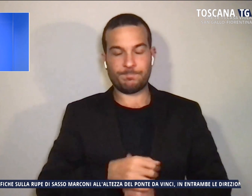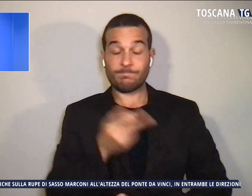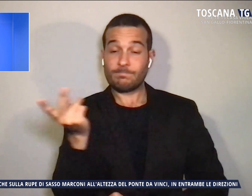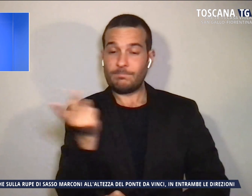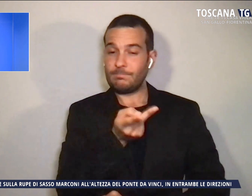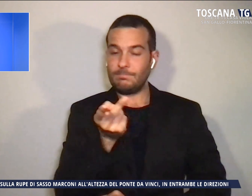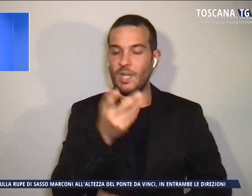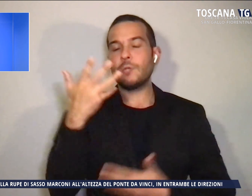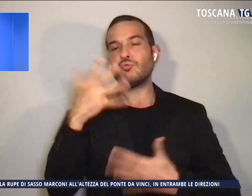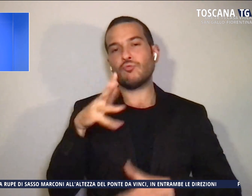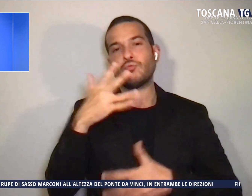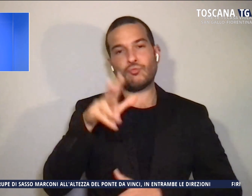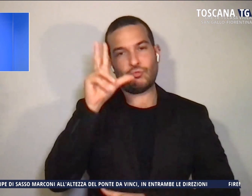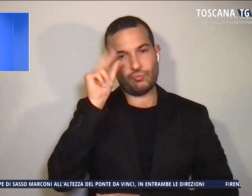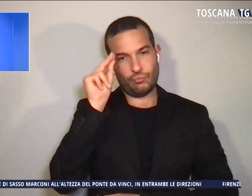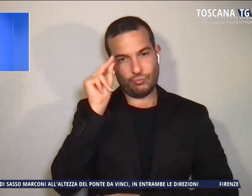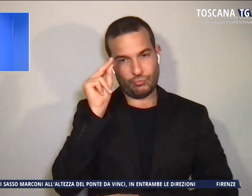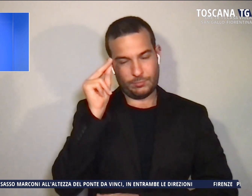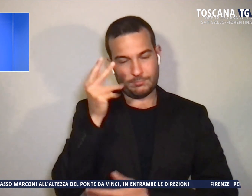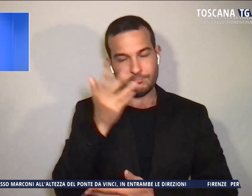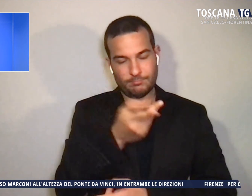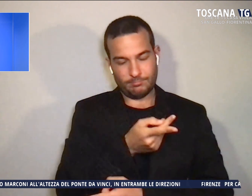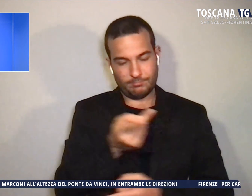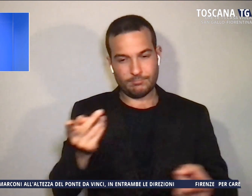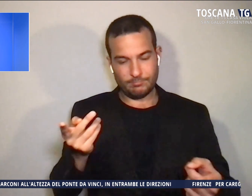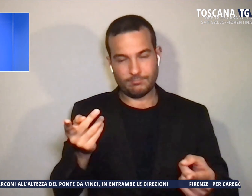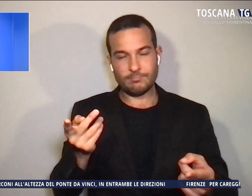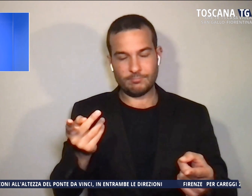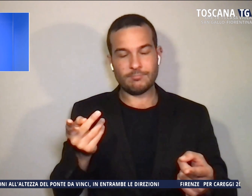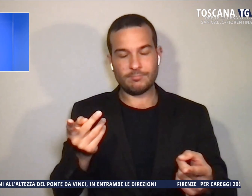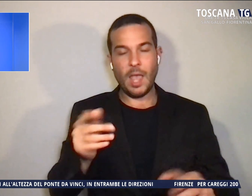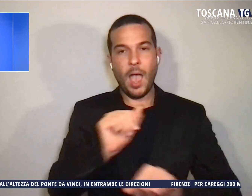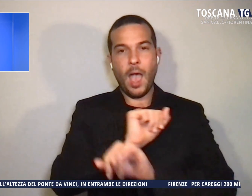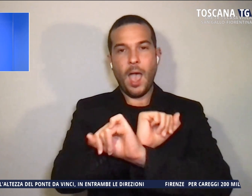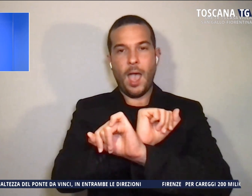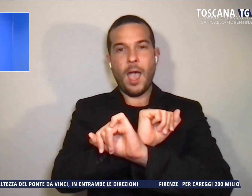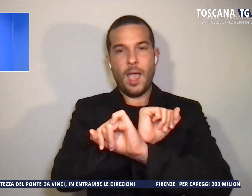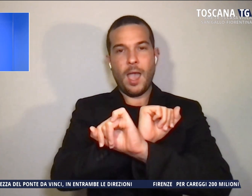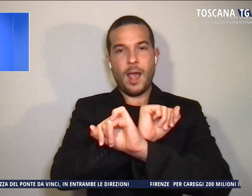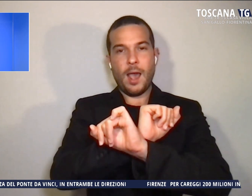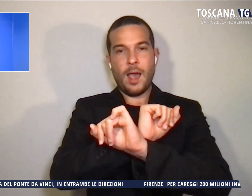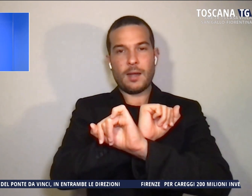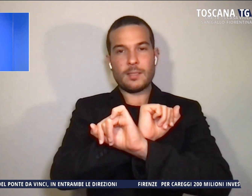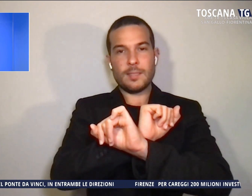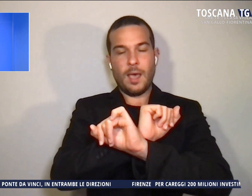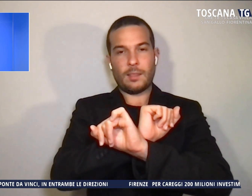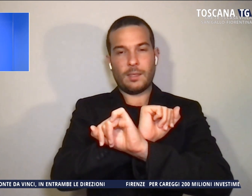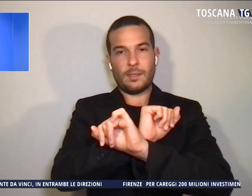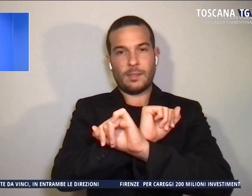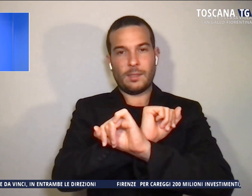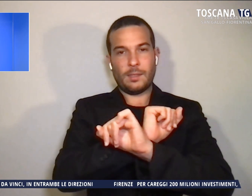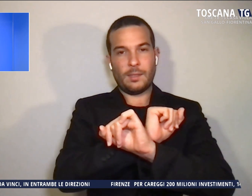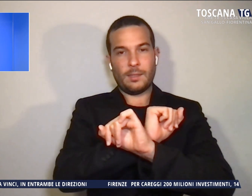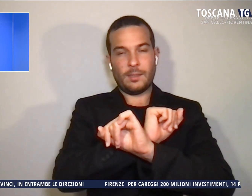forze dell'ordine, sono stati quindi arrestati e condotti in carcere ad Arezzo